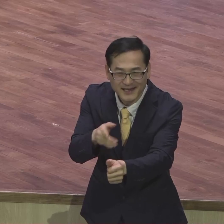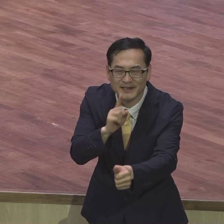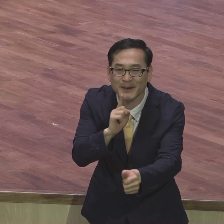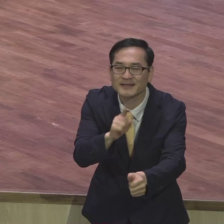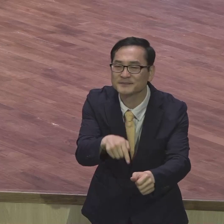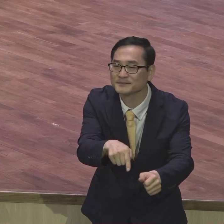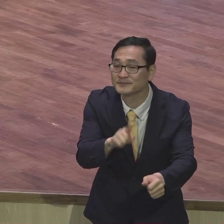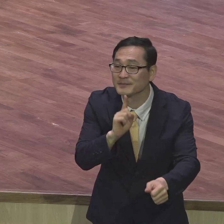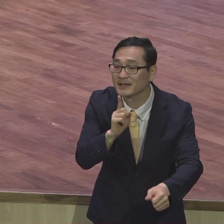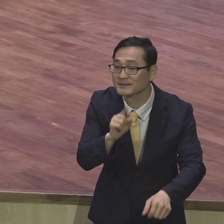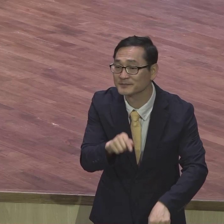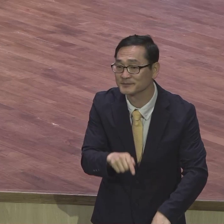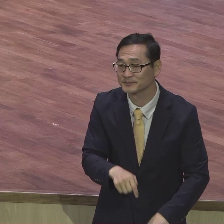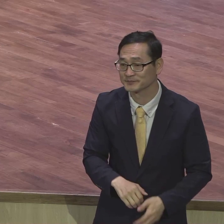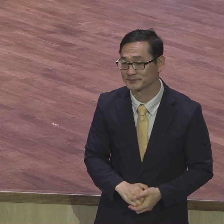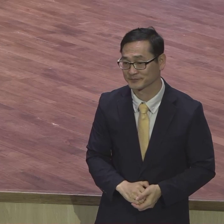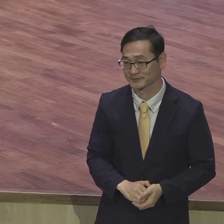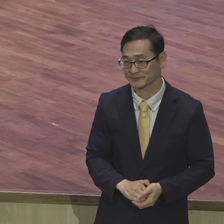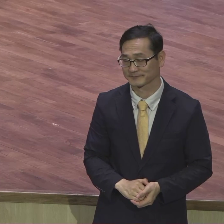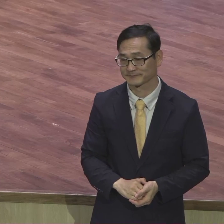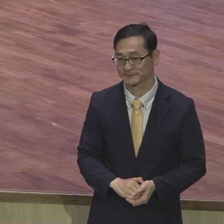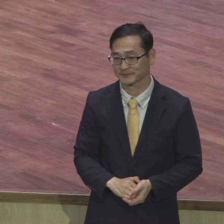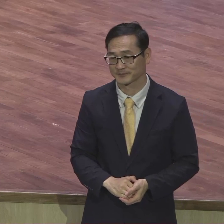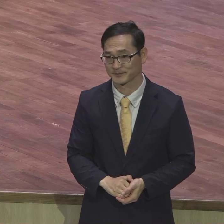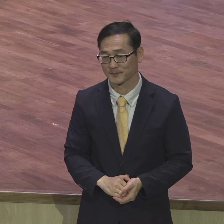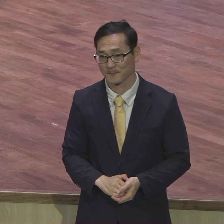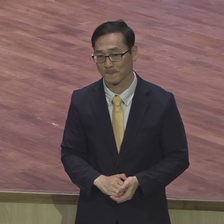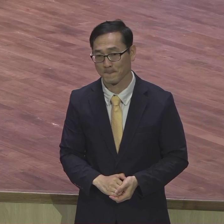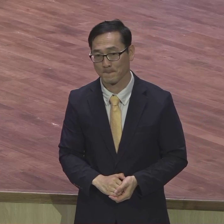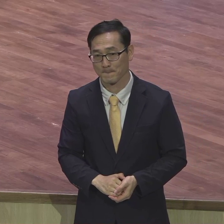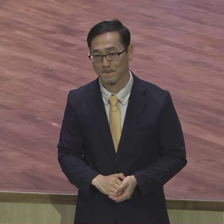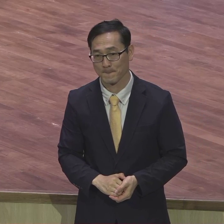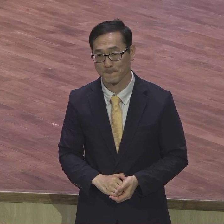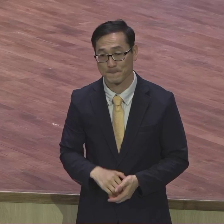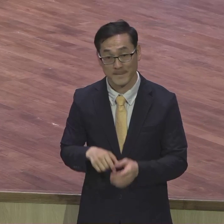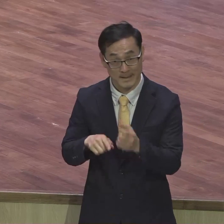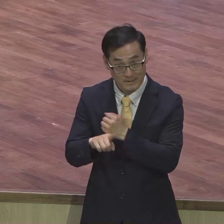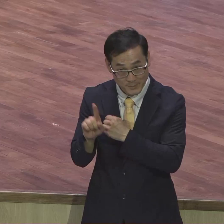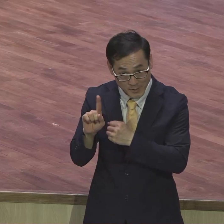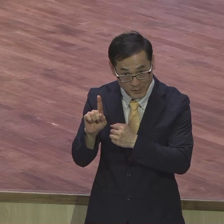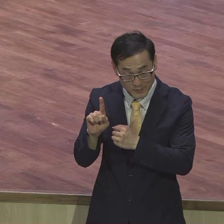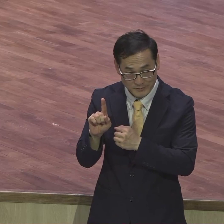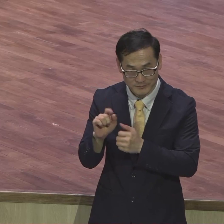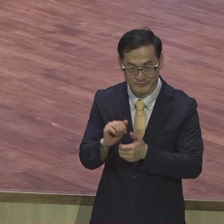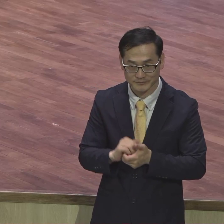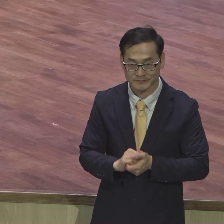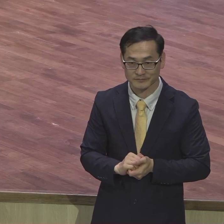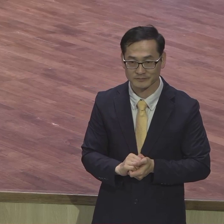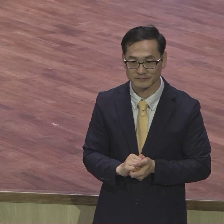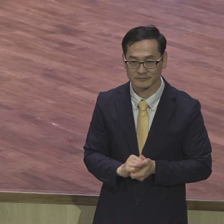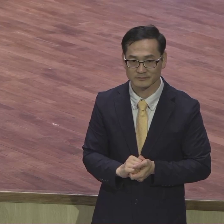온전하신 뜻이 무엇이냐. 마지막입니다. 한마디로 정리하면 영혼구리입니다.